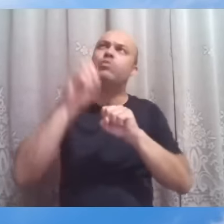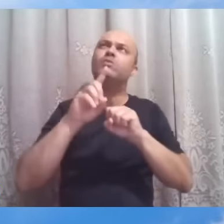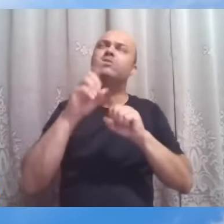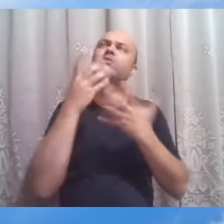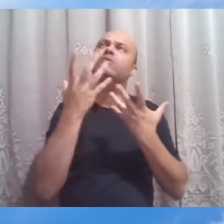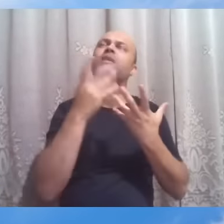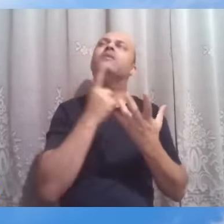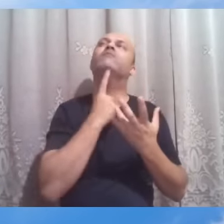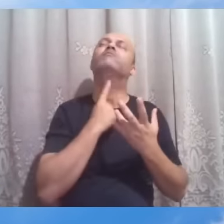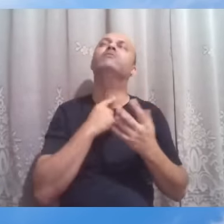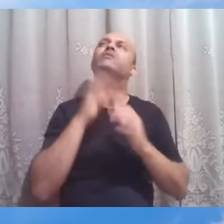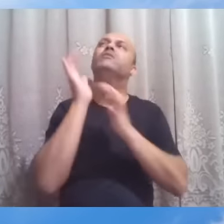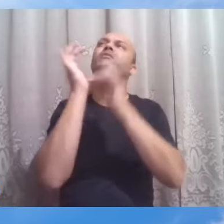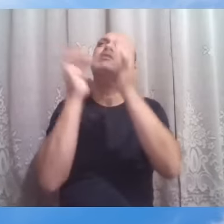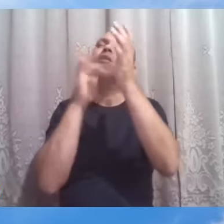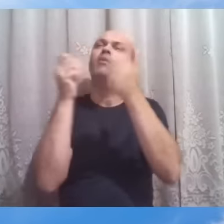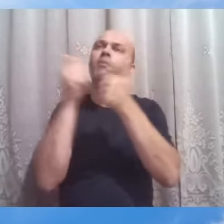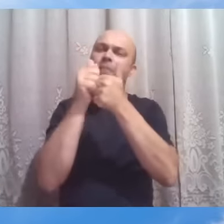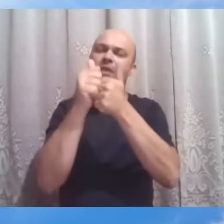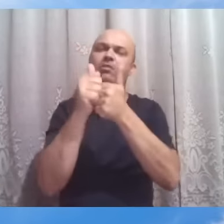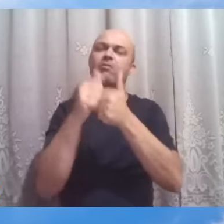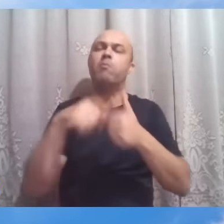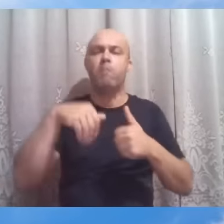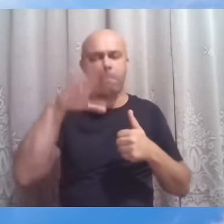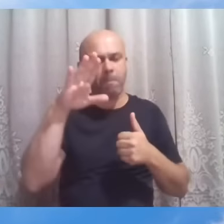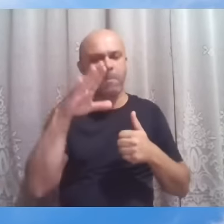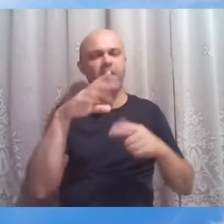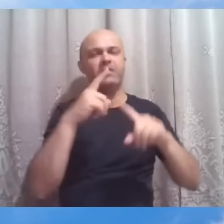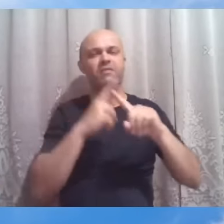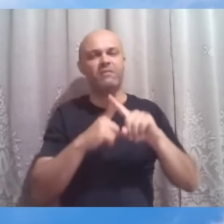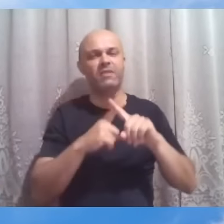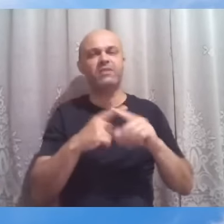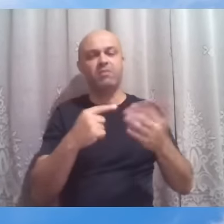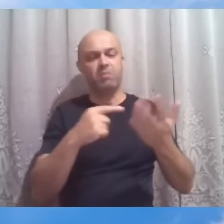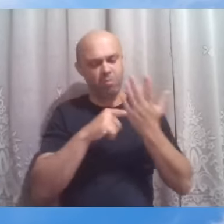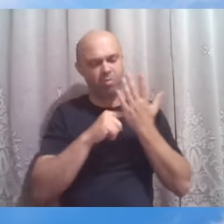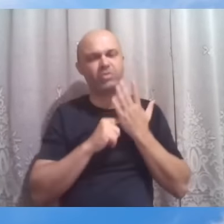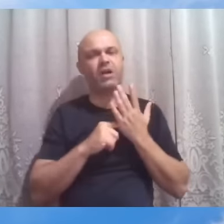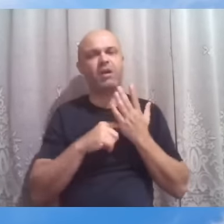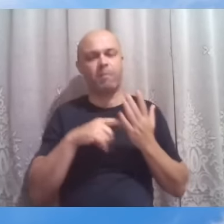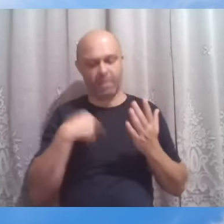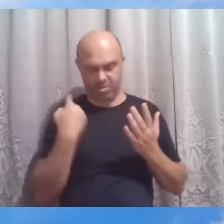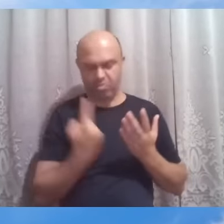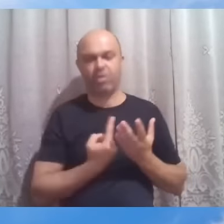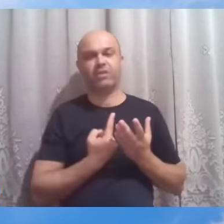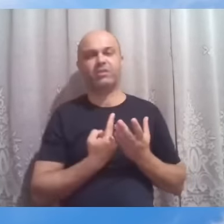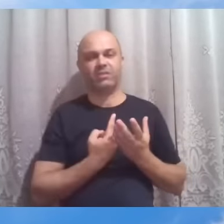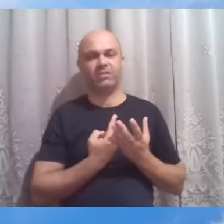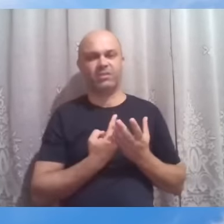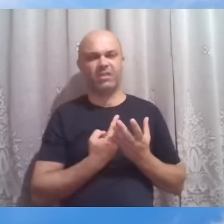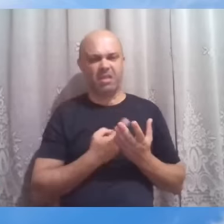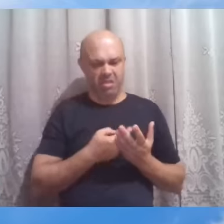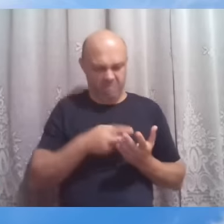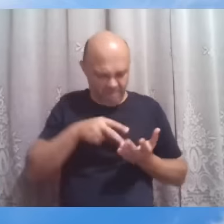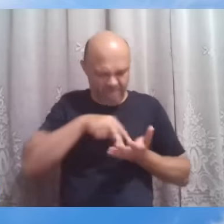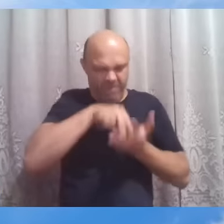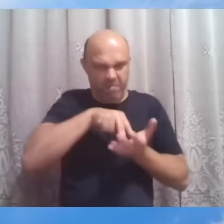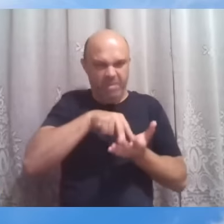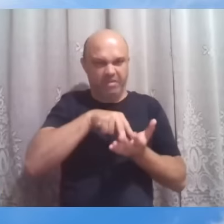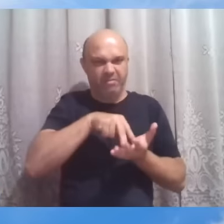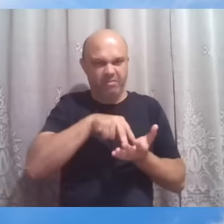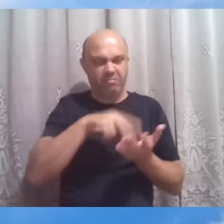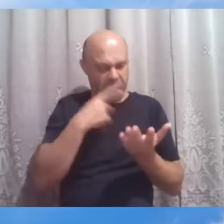surgirão que aferirão de nós para conosco a firmeza desse propósito